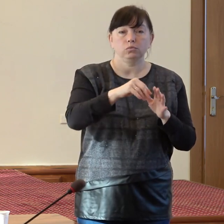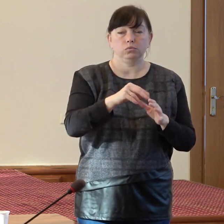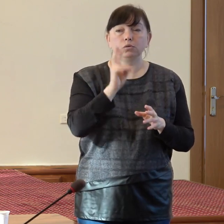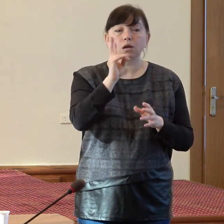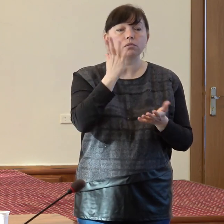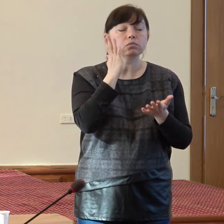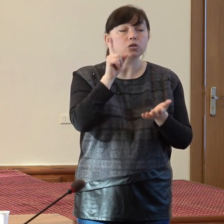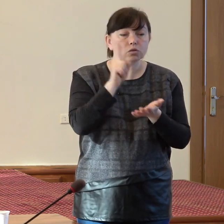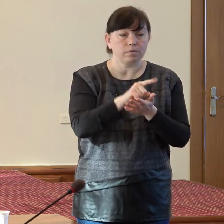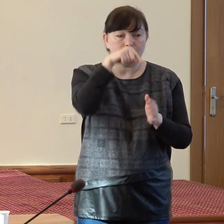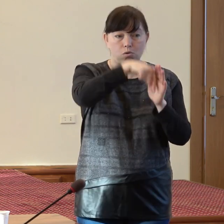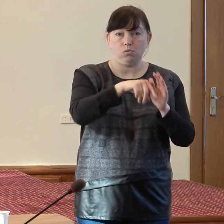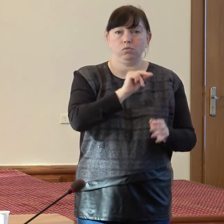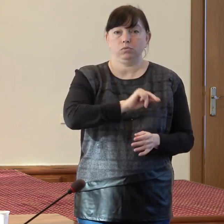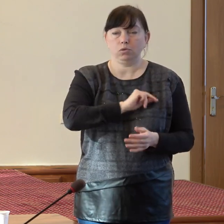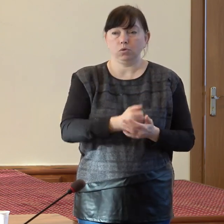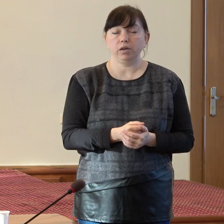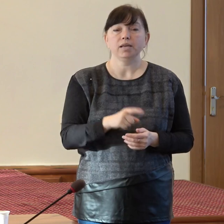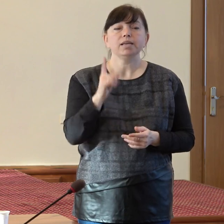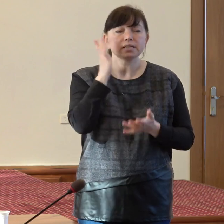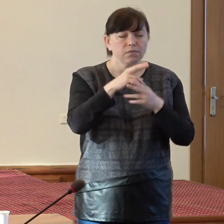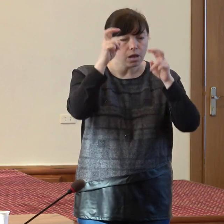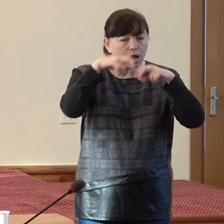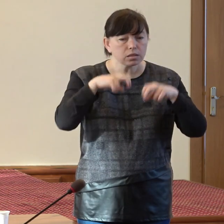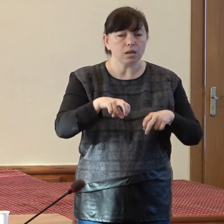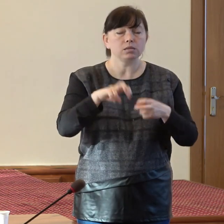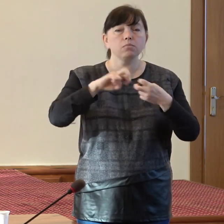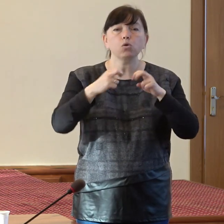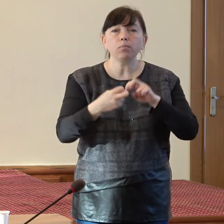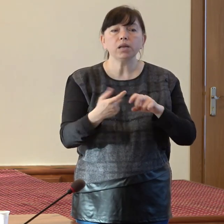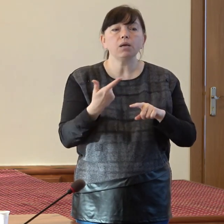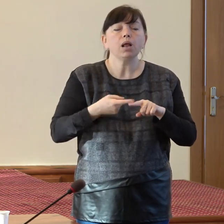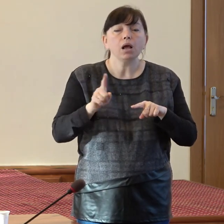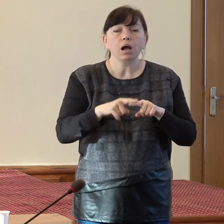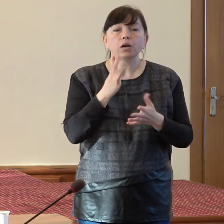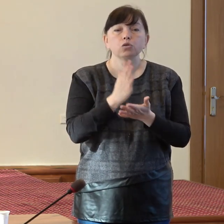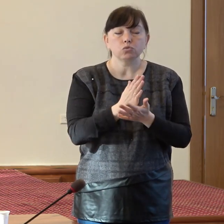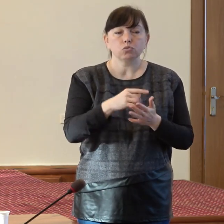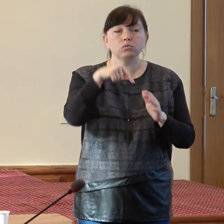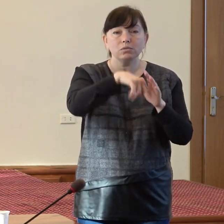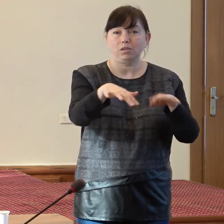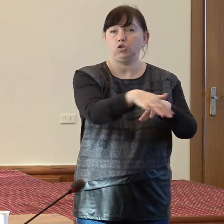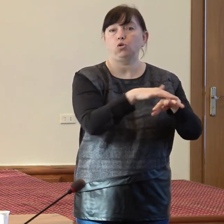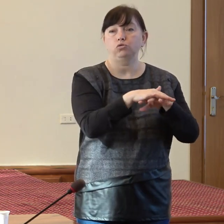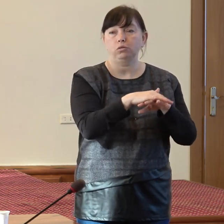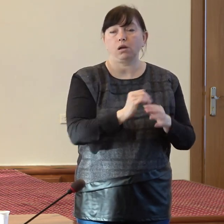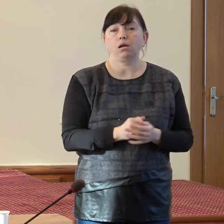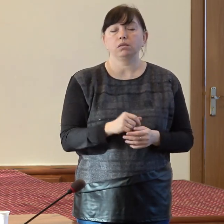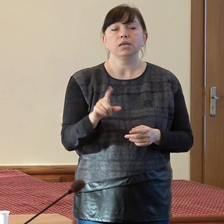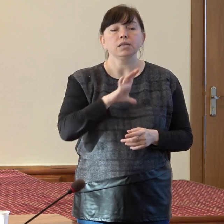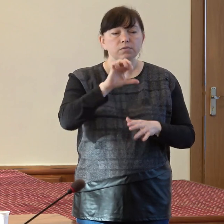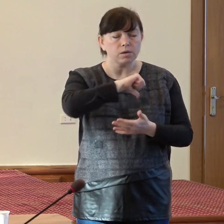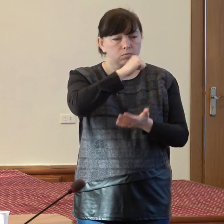trebuie să fie implicați, să fie analizate problemele care sunt la nivel de comunitate, să fie